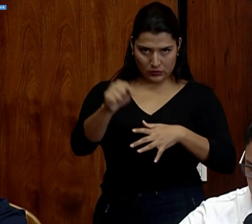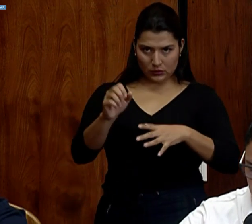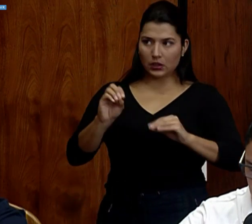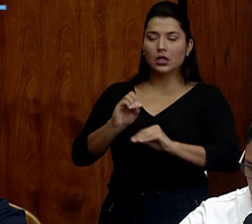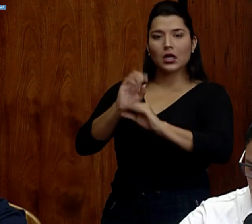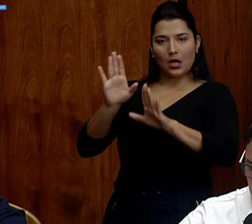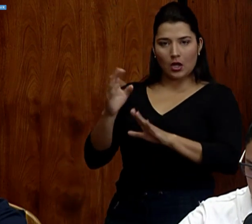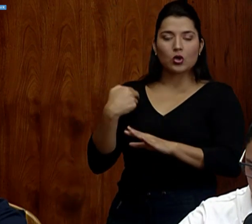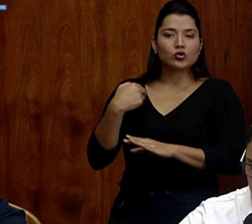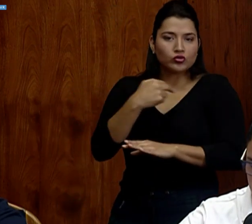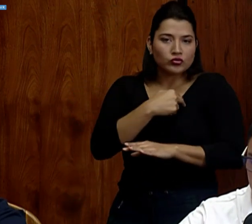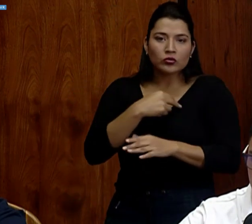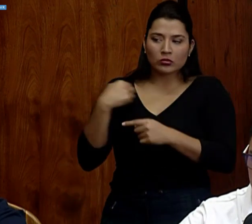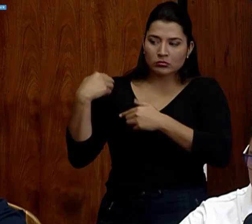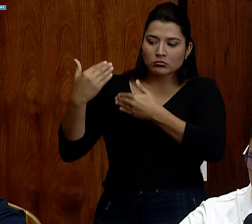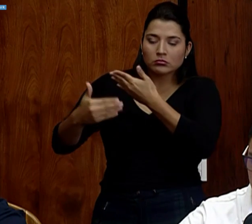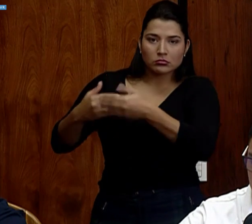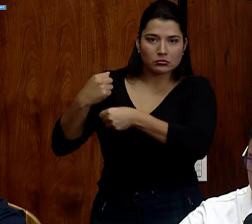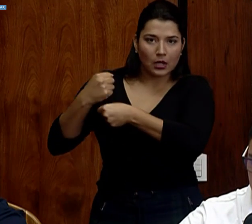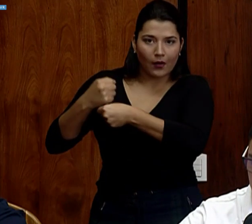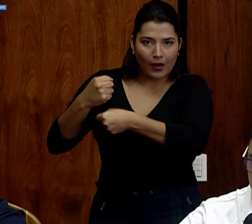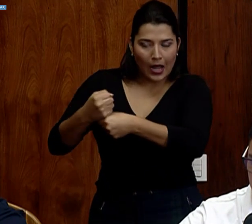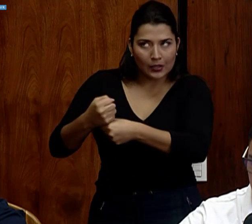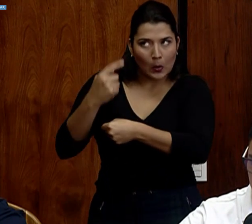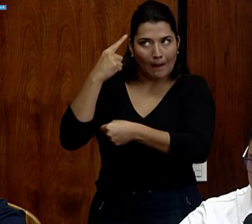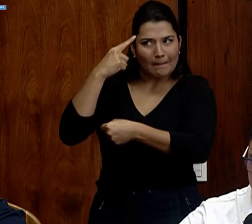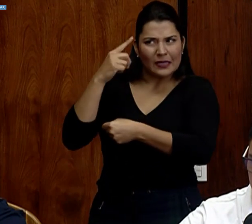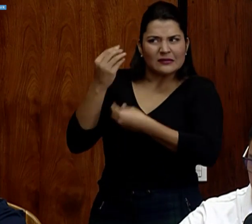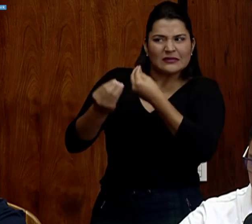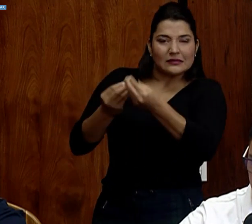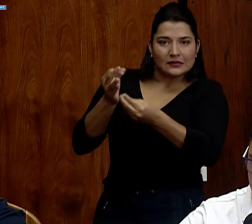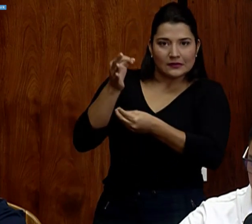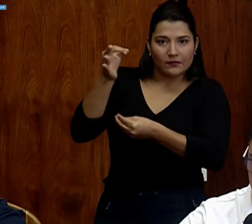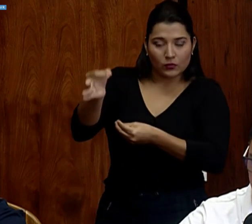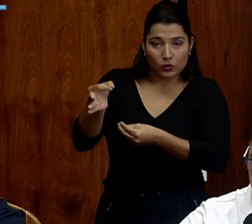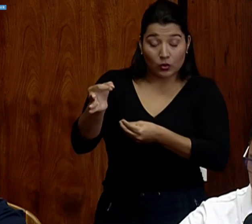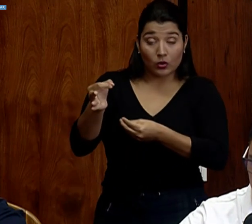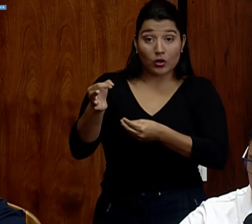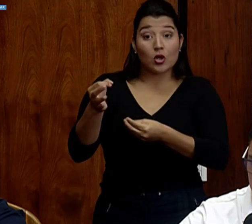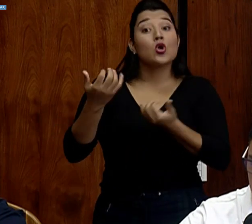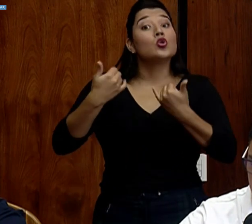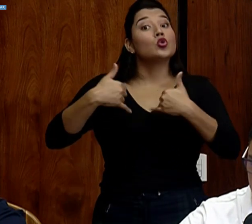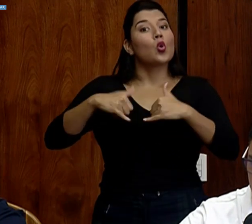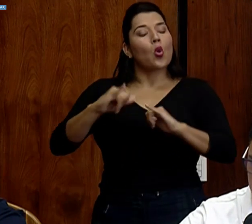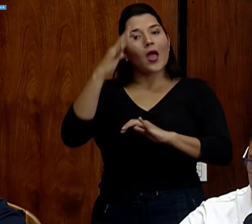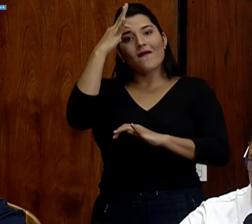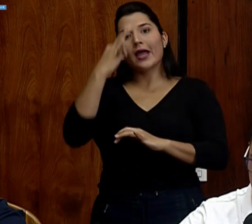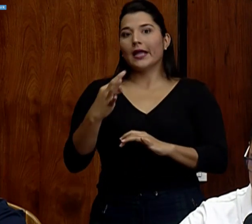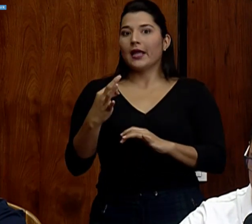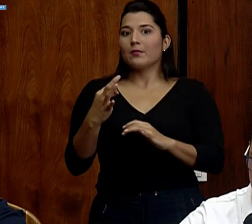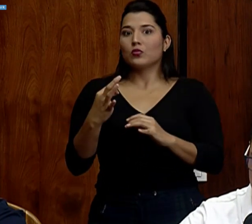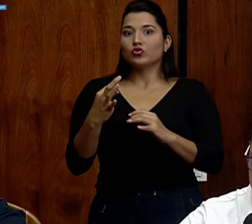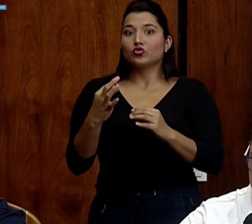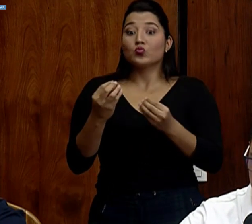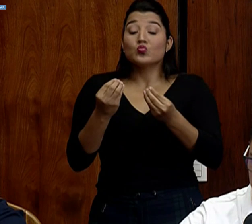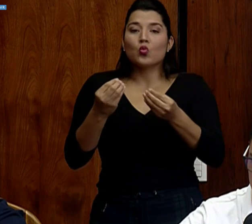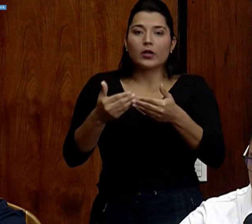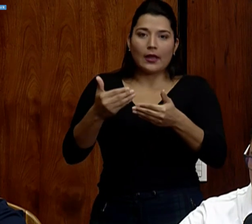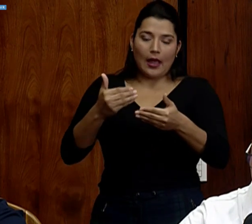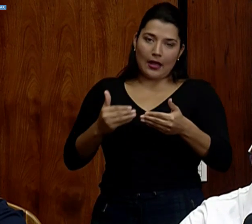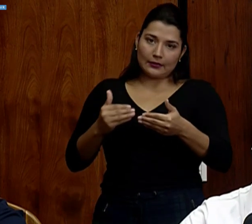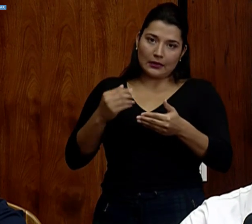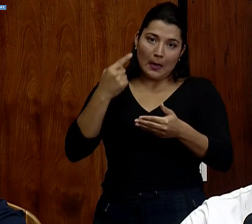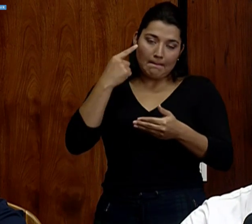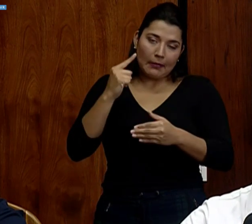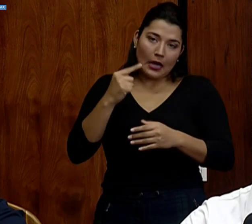escenarios. Es importante porque todavía consideramos que es pronto para justamente decir que alguno de esos escenarios